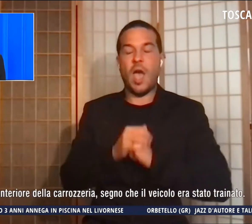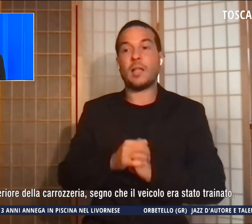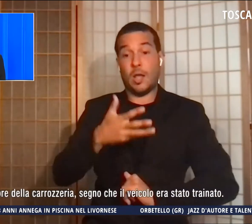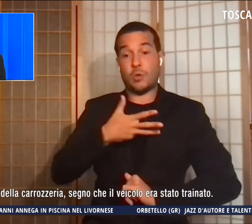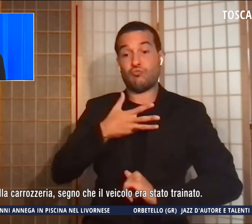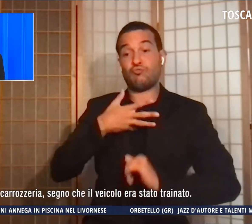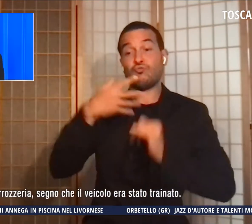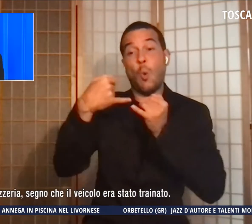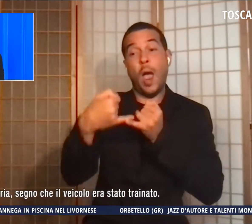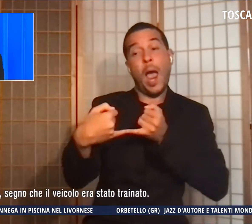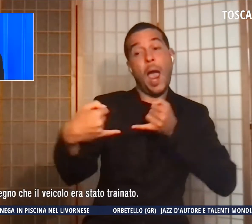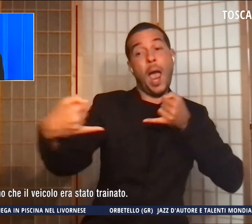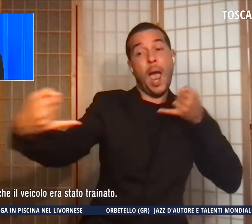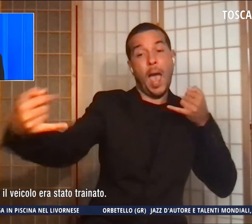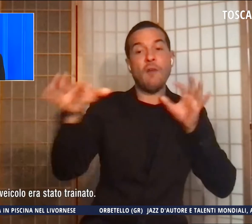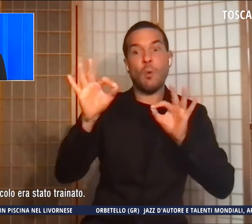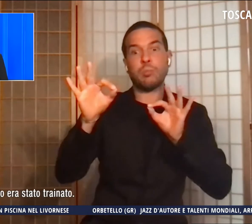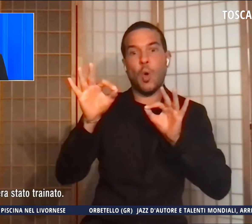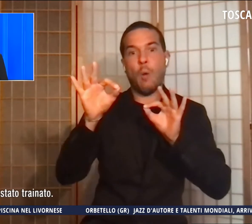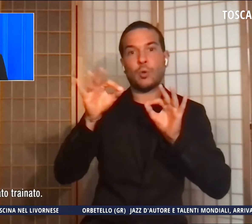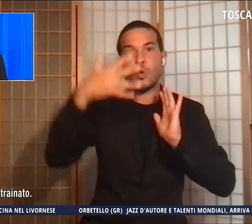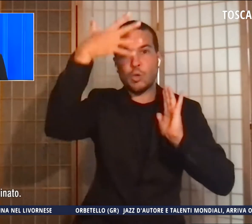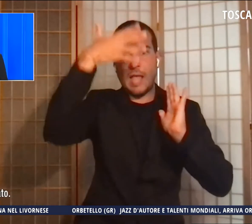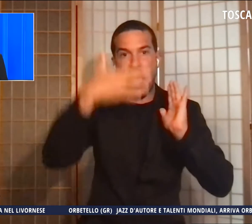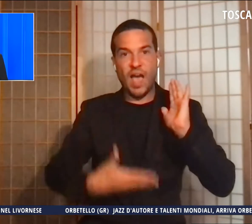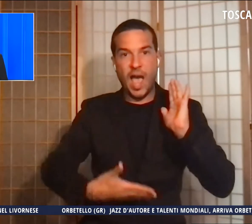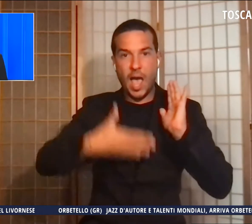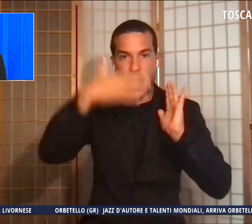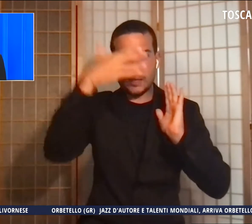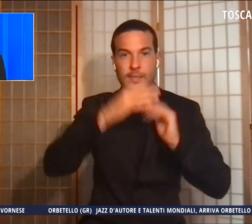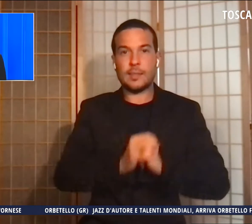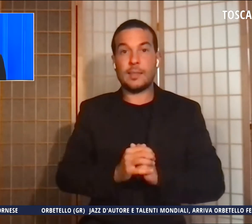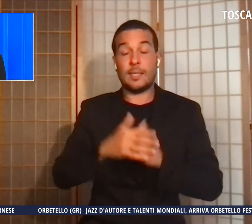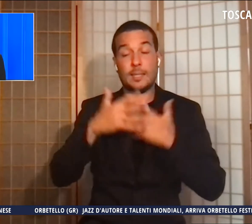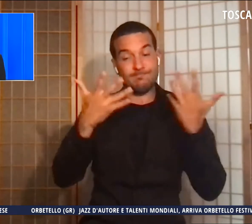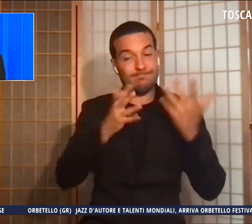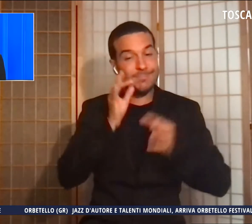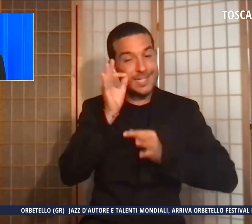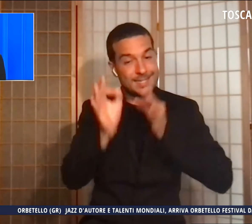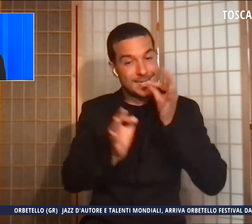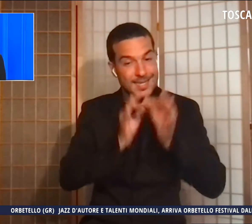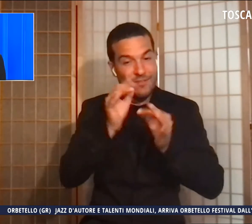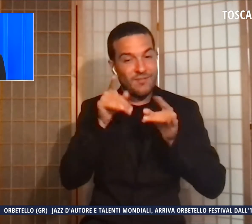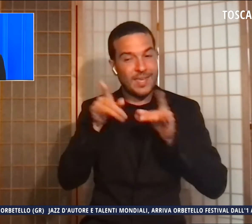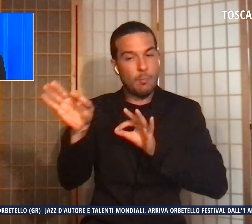parte anteriore della carrozzeria, segno che il veicolo era stato trainato.